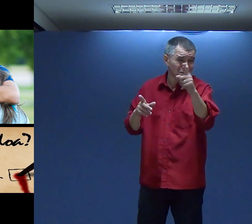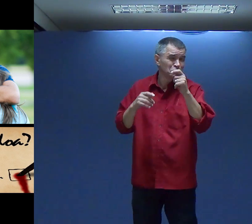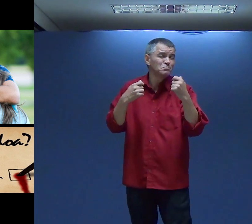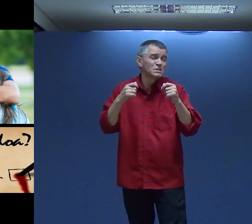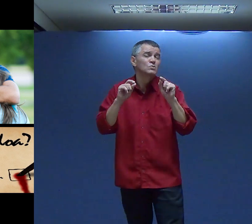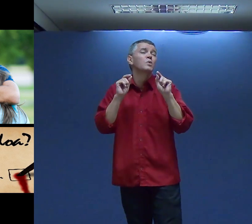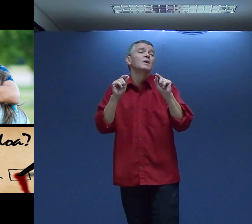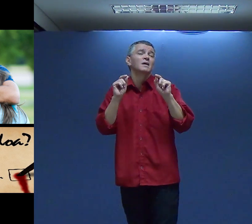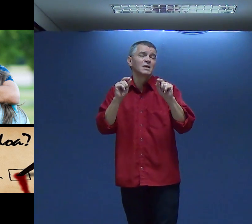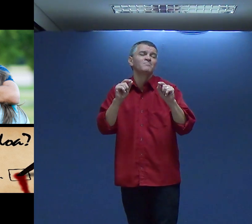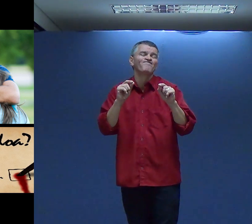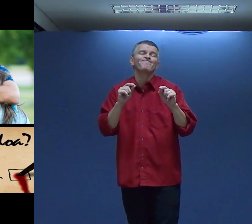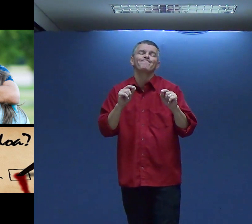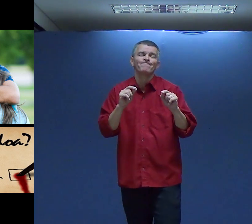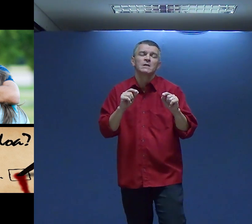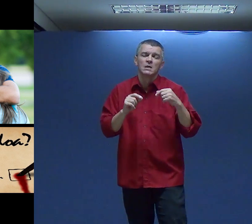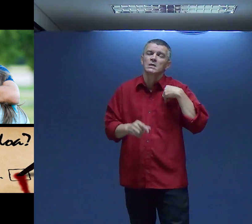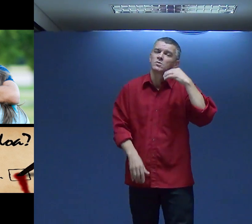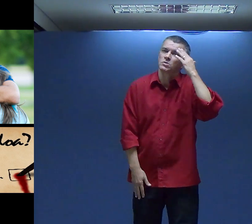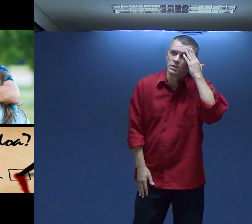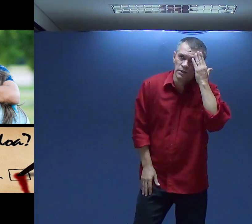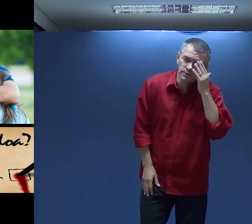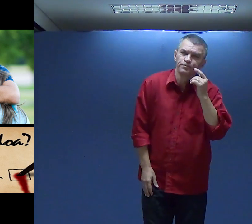O que nós precisamos entender?